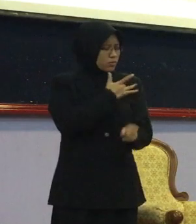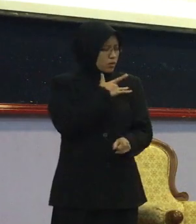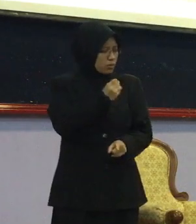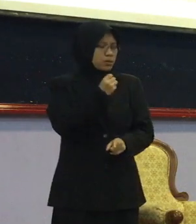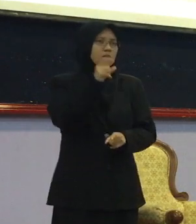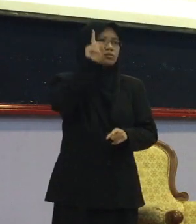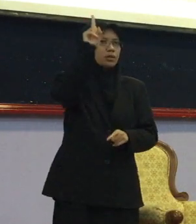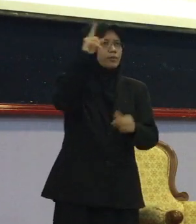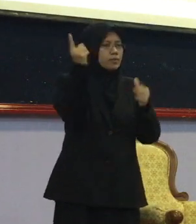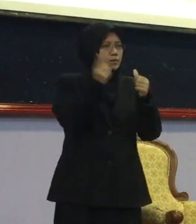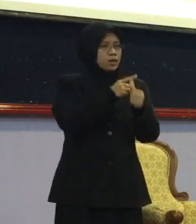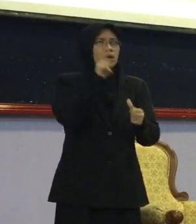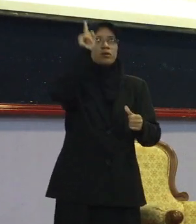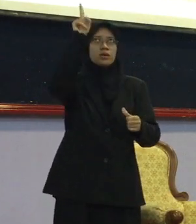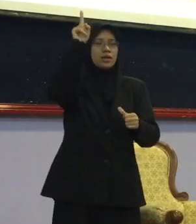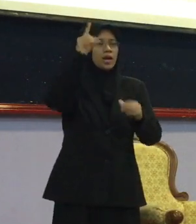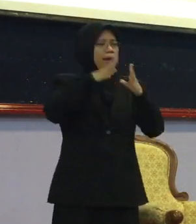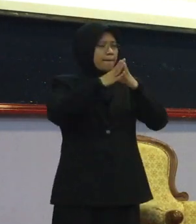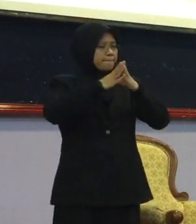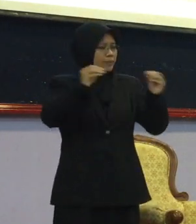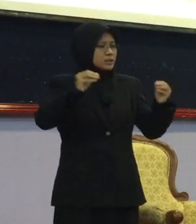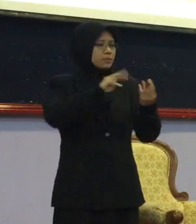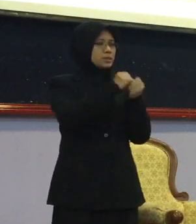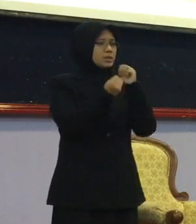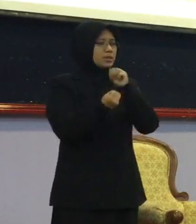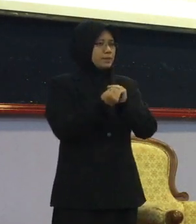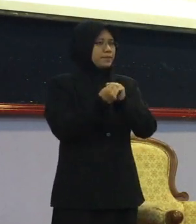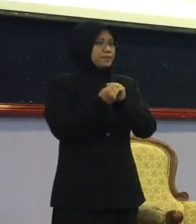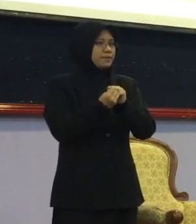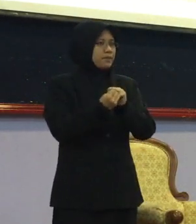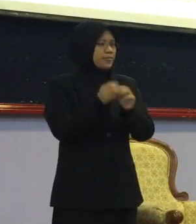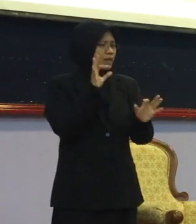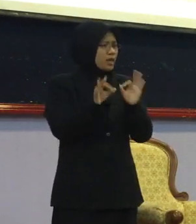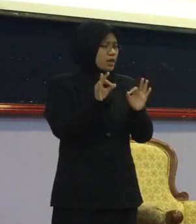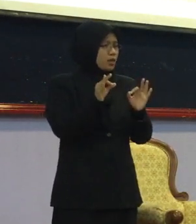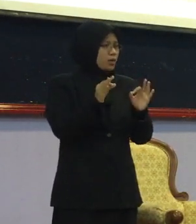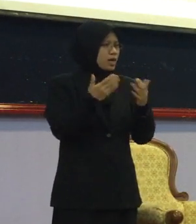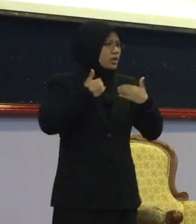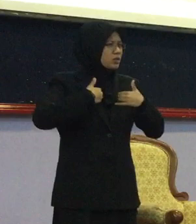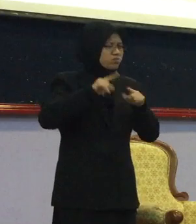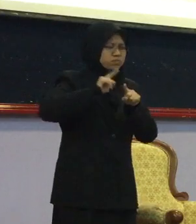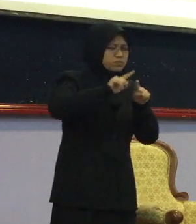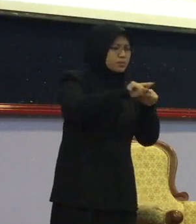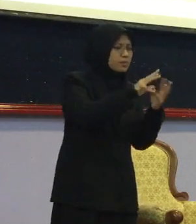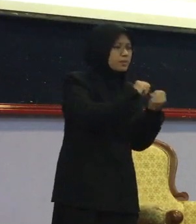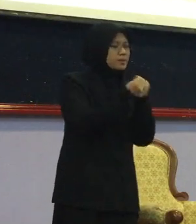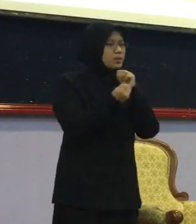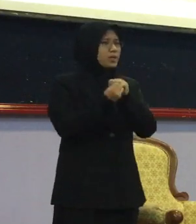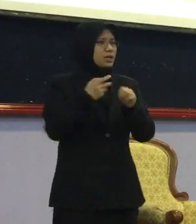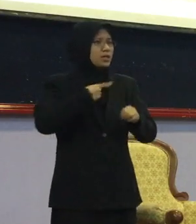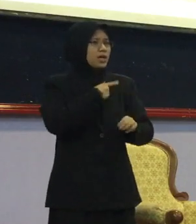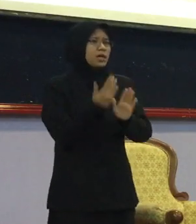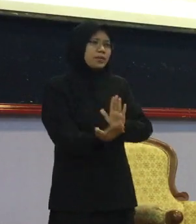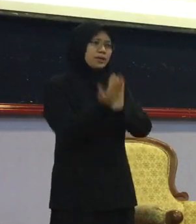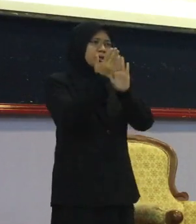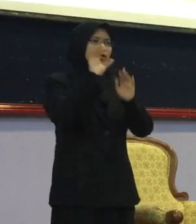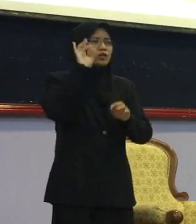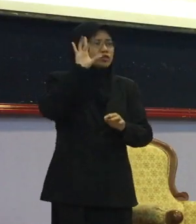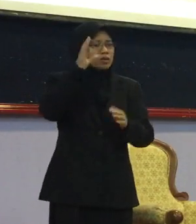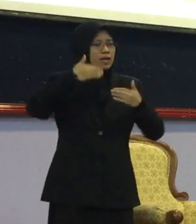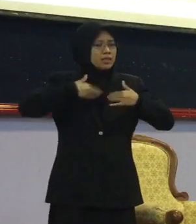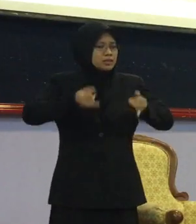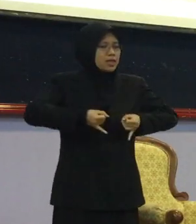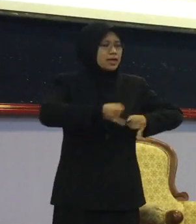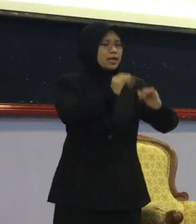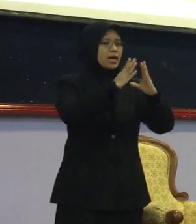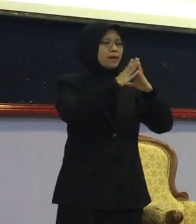Pertama Allah akan selesaikan Semua masalah kita So masalah-masalah Okay you ni Dia macam-macam Yang kita dahili InsyaAllah ada jalannya